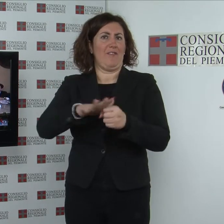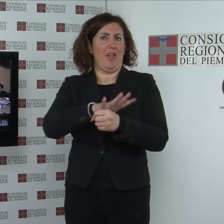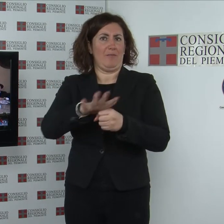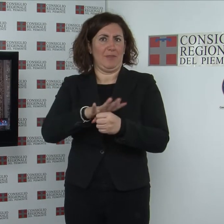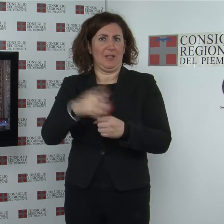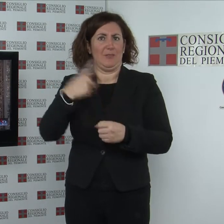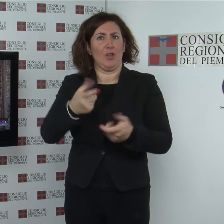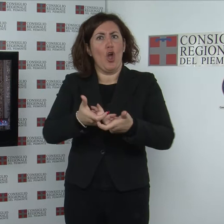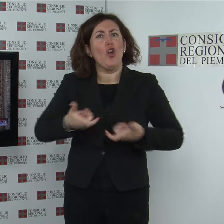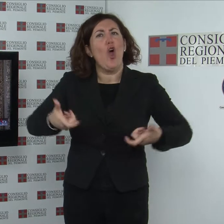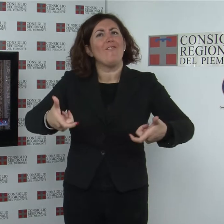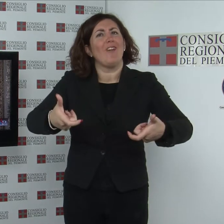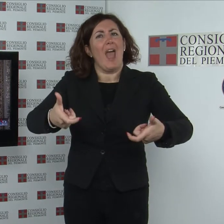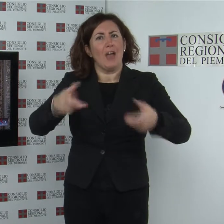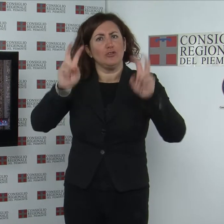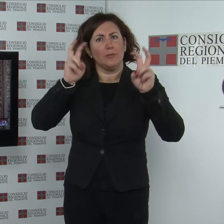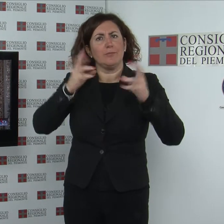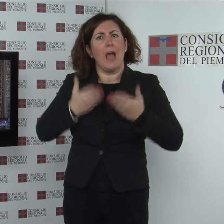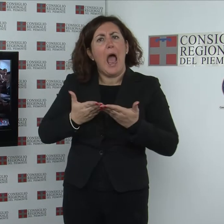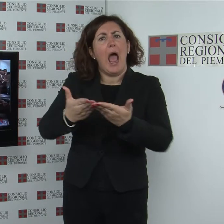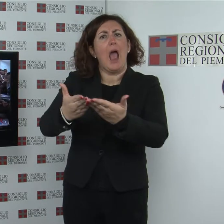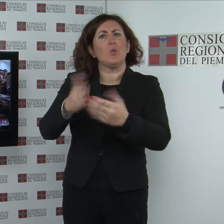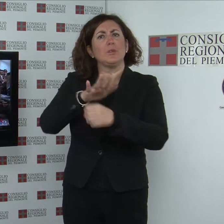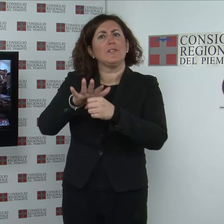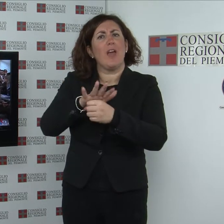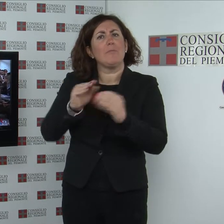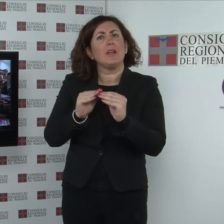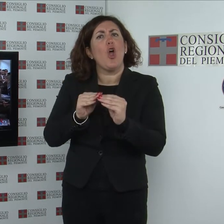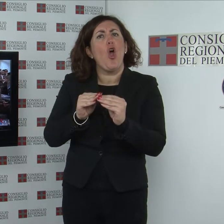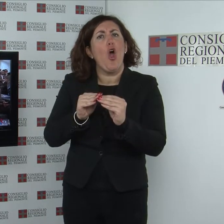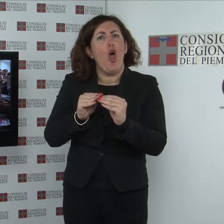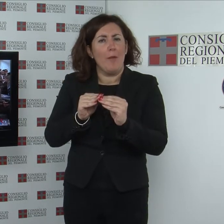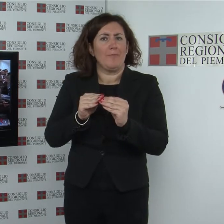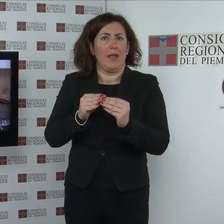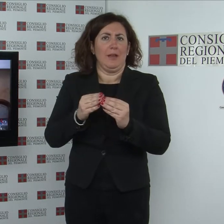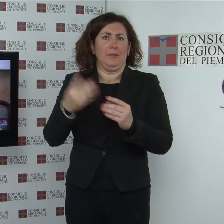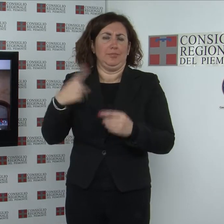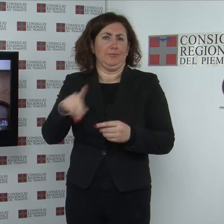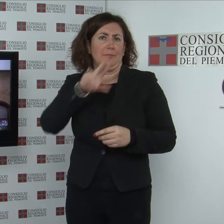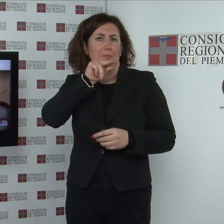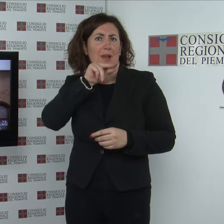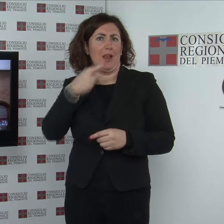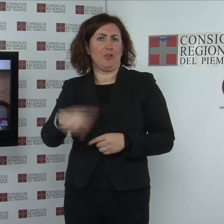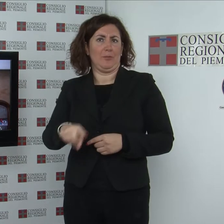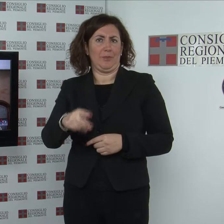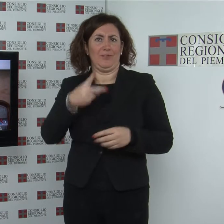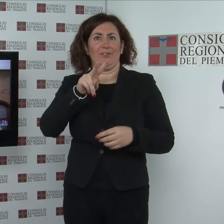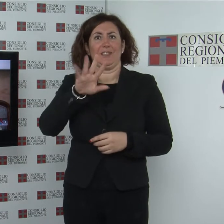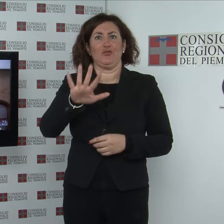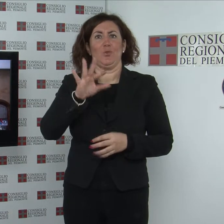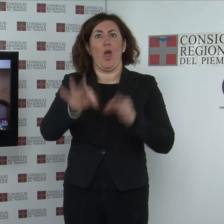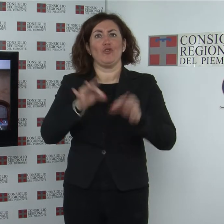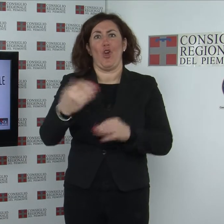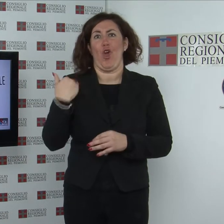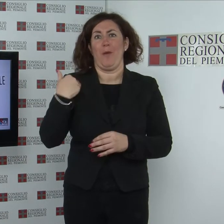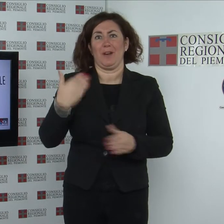convegno come aiutare le famiglie nella tempesta economica perfetta svolto il 25 ottobre a palazzo lascaris organizzato